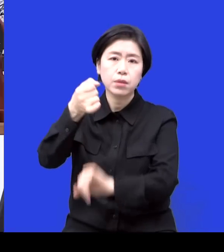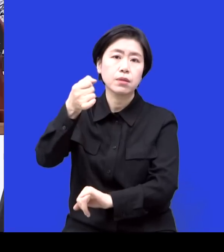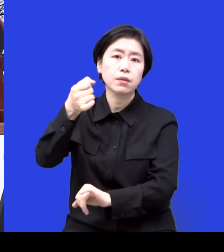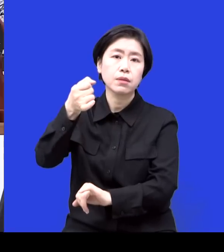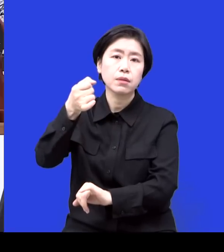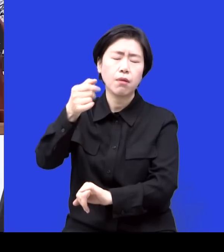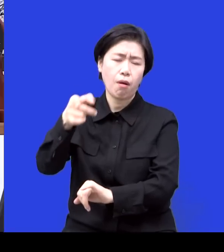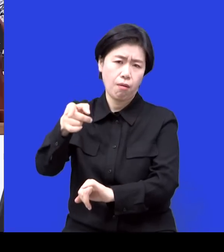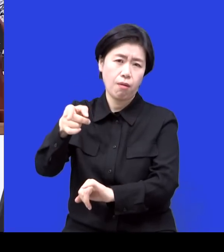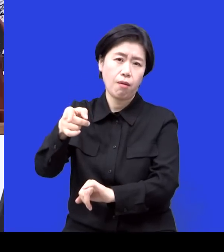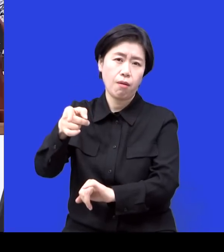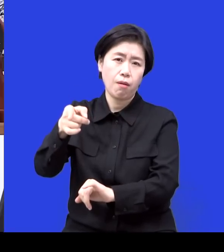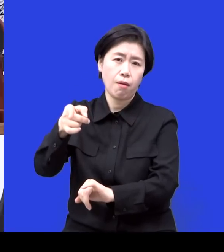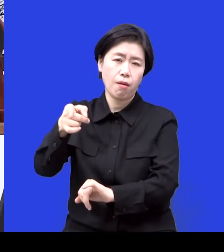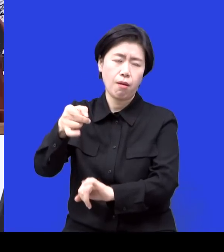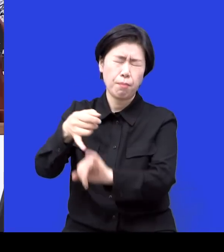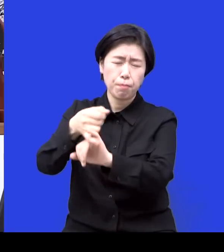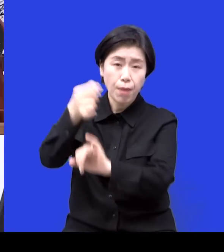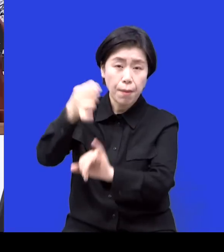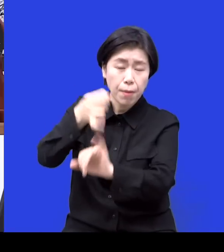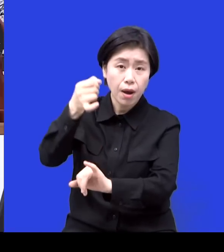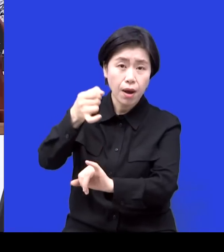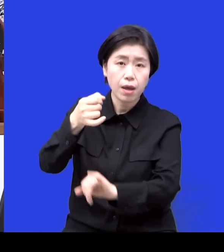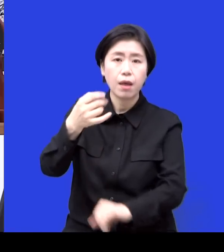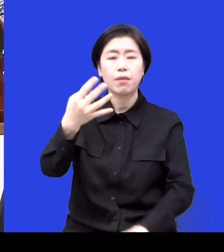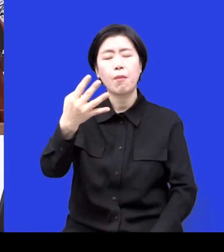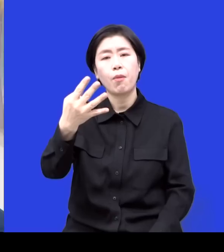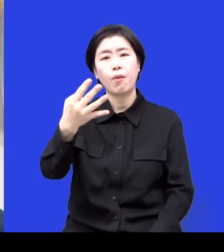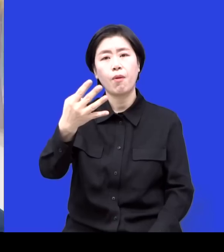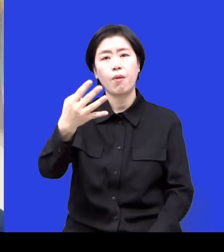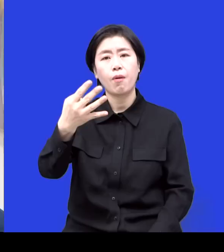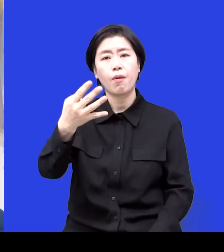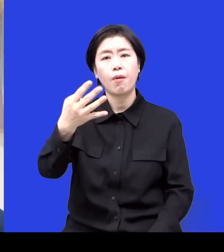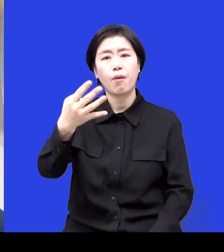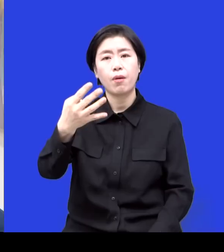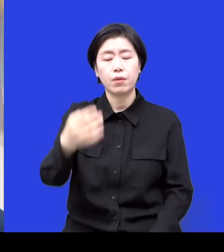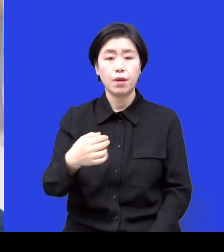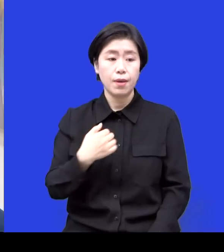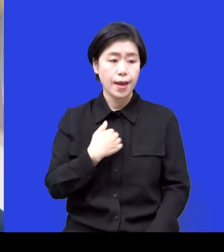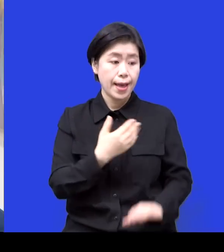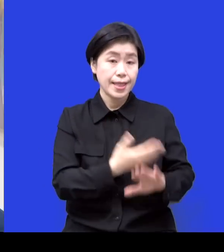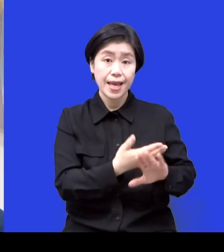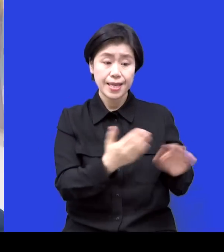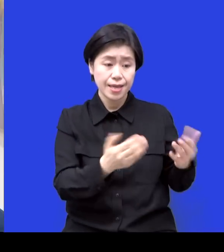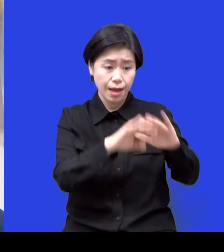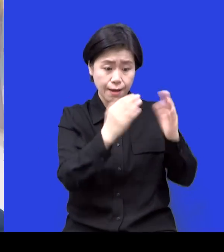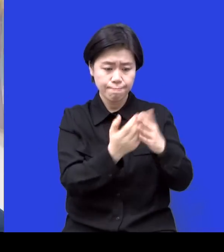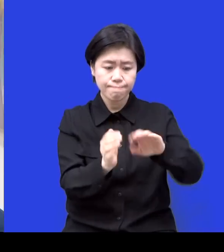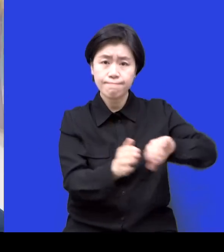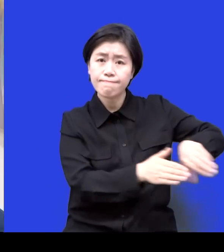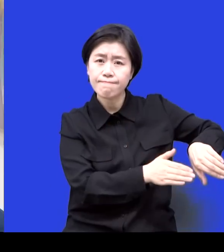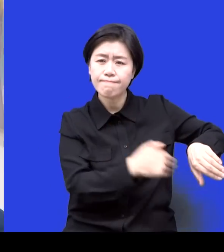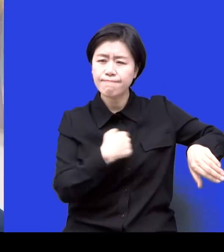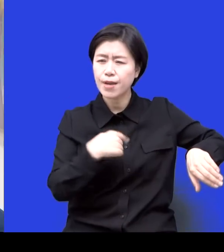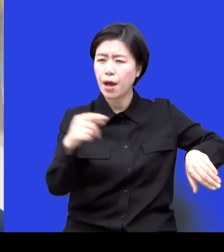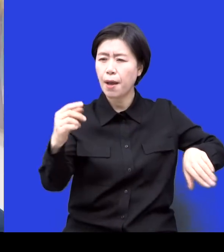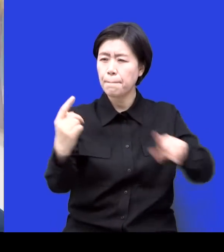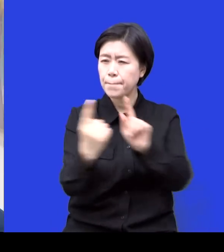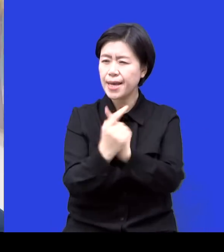그러기를 한 네 번을 했어요 실망하는데 저는 약속을 다 취소하고 아이를 만날 준비를 하는데 아이는 노쇼